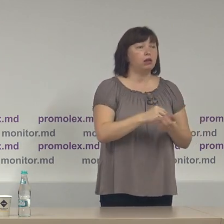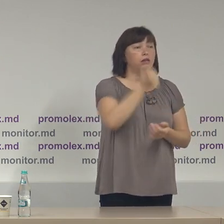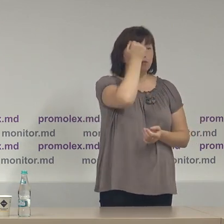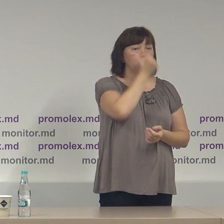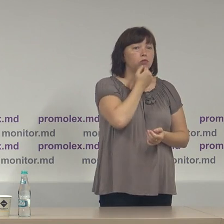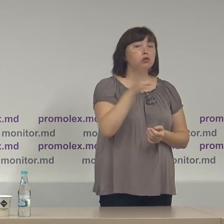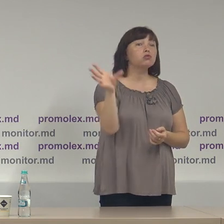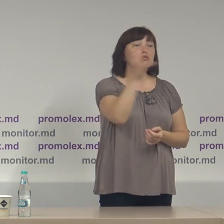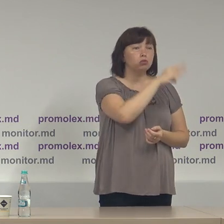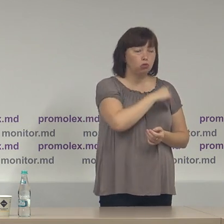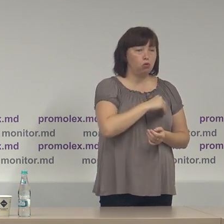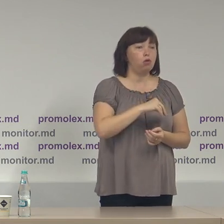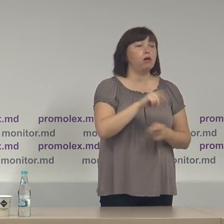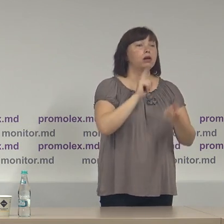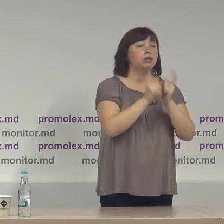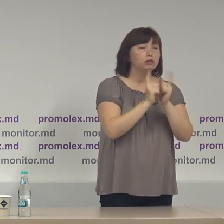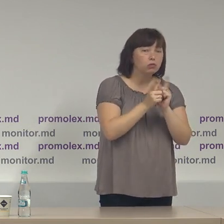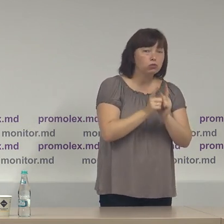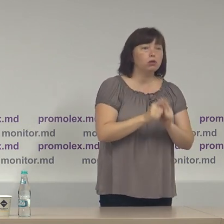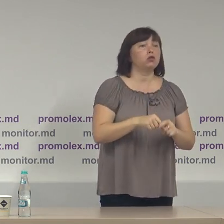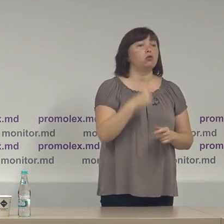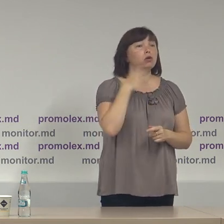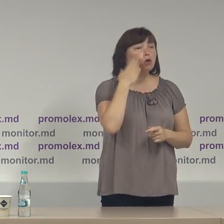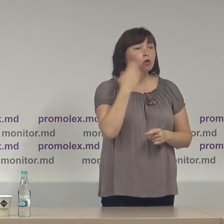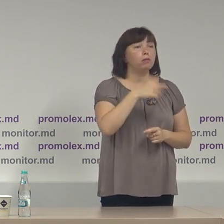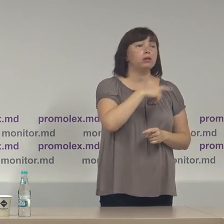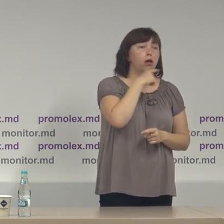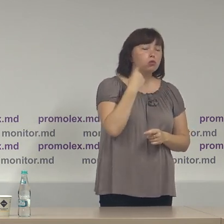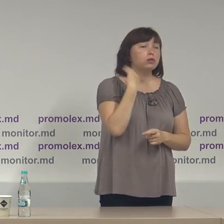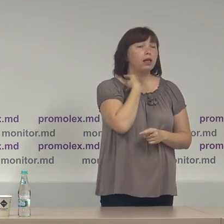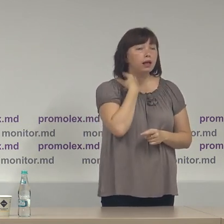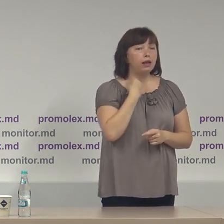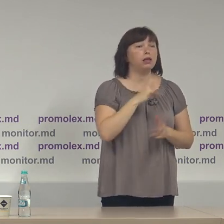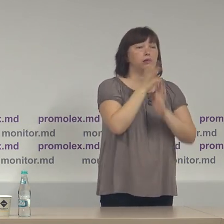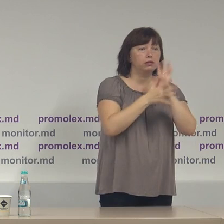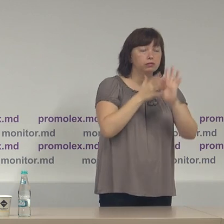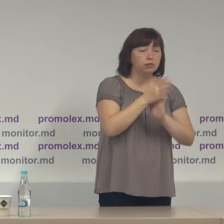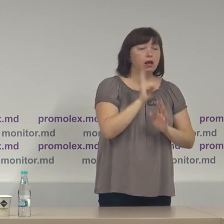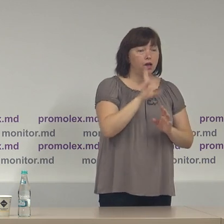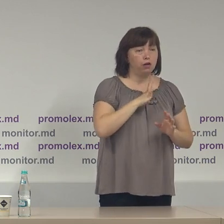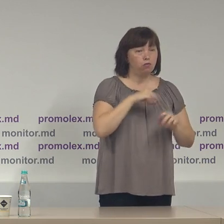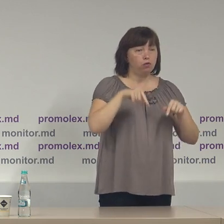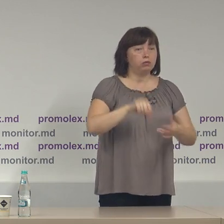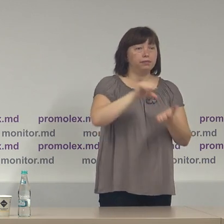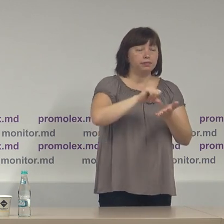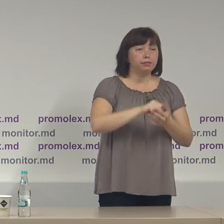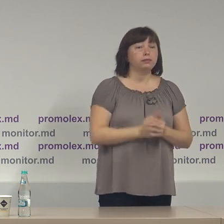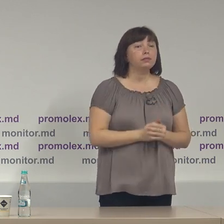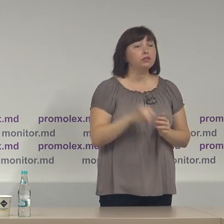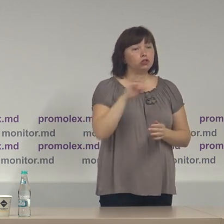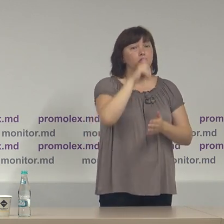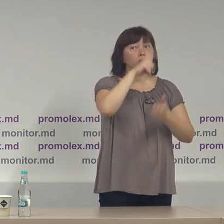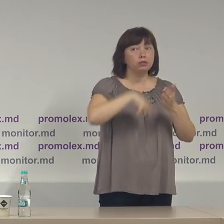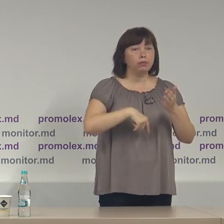mulțumesc tuturor colegilor traducători care au tradus acest eveniment și